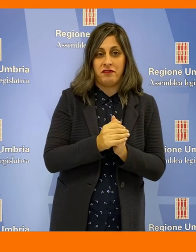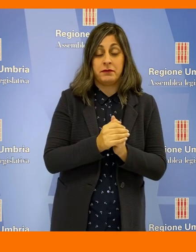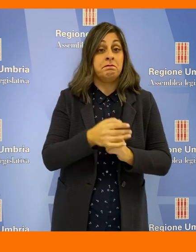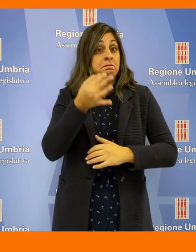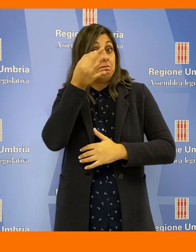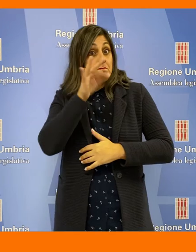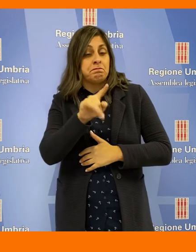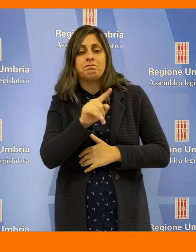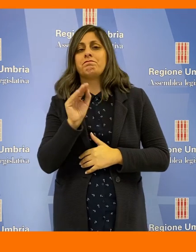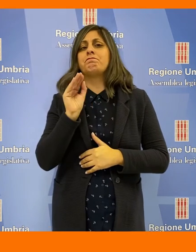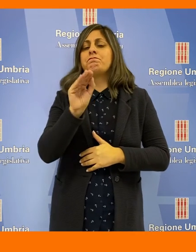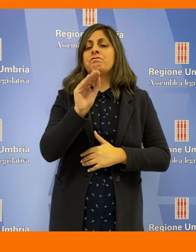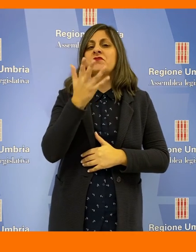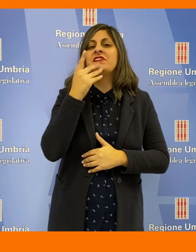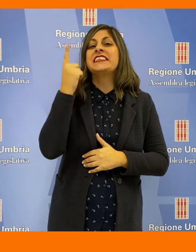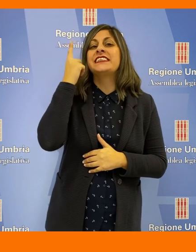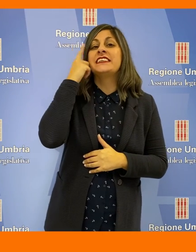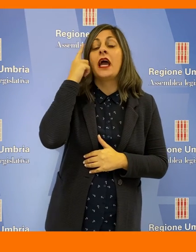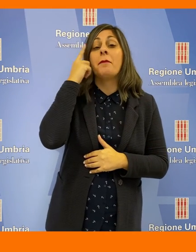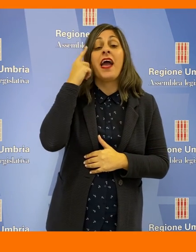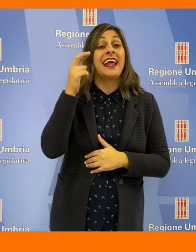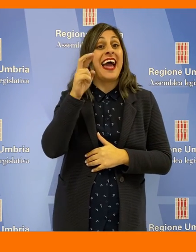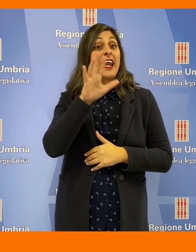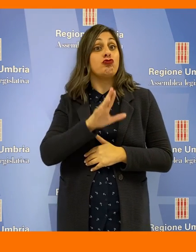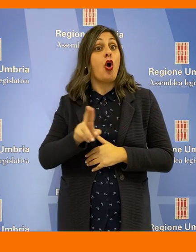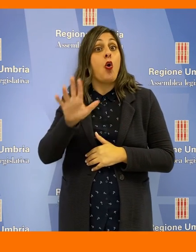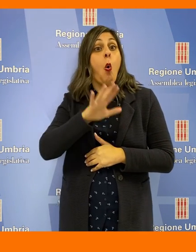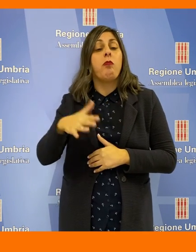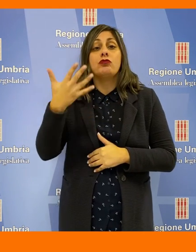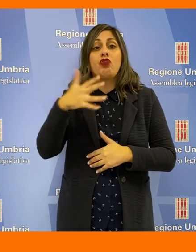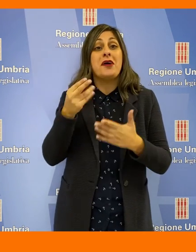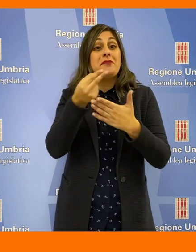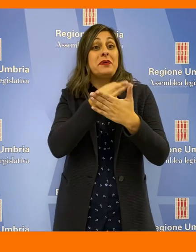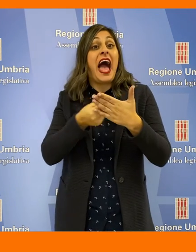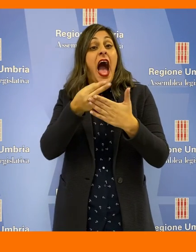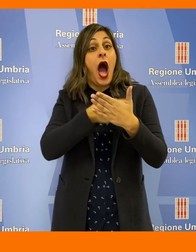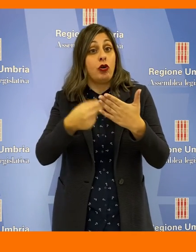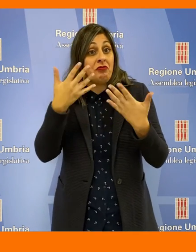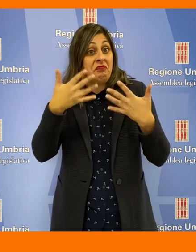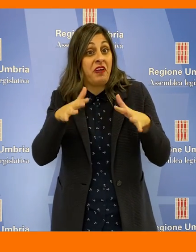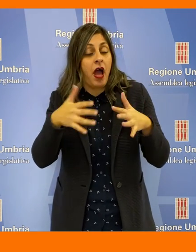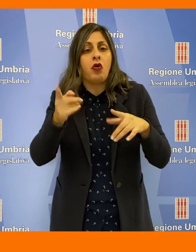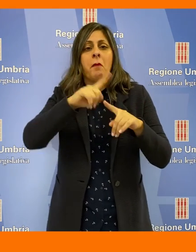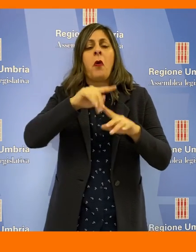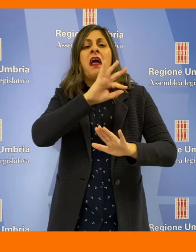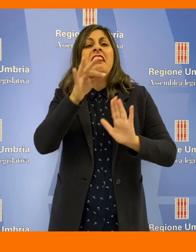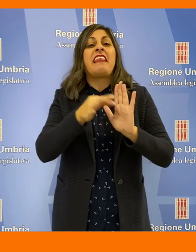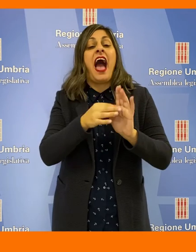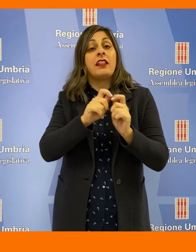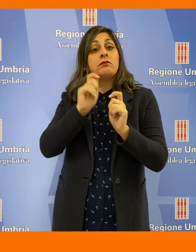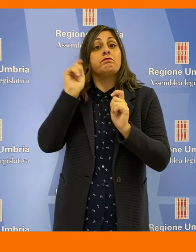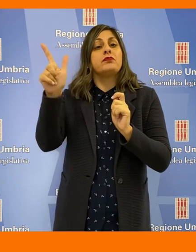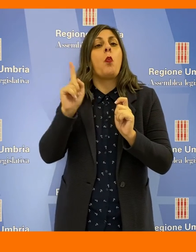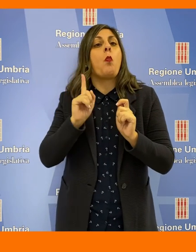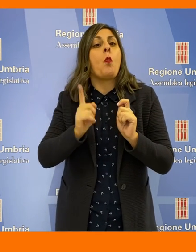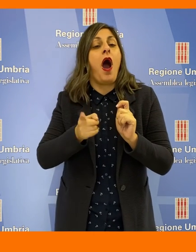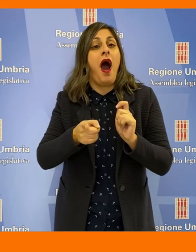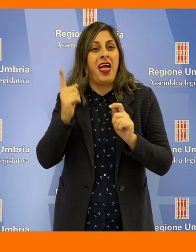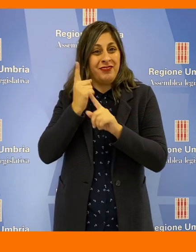specifico chiedono di sapere se la Regione Umbria ha redatto il piano e in quale data ha provveduto a inviarlo, in ottemperanza di